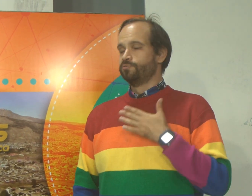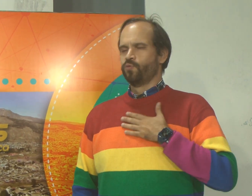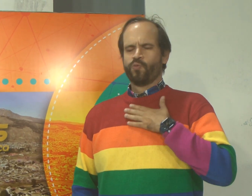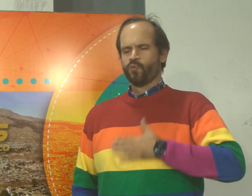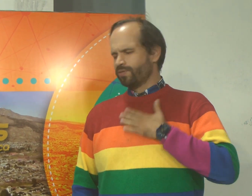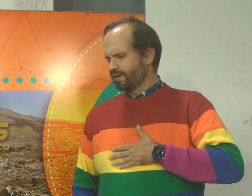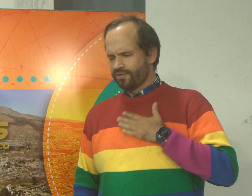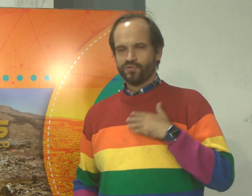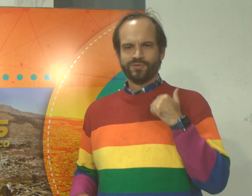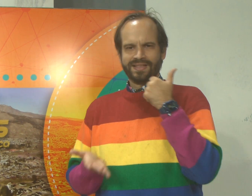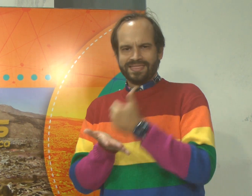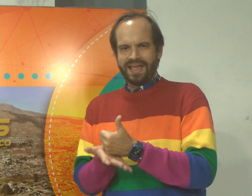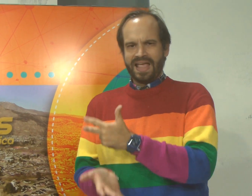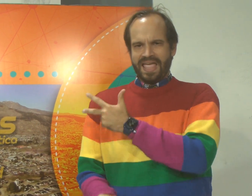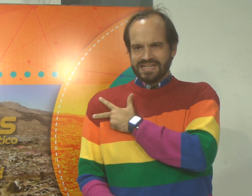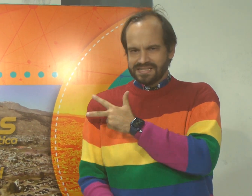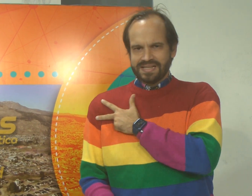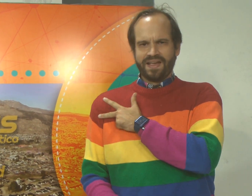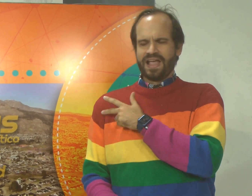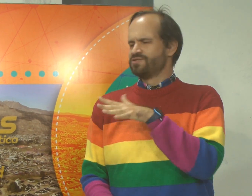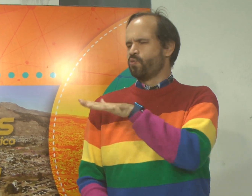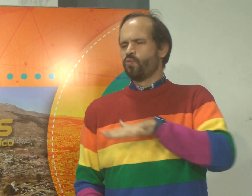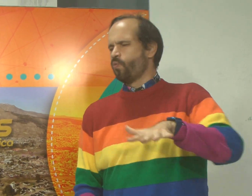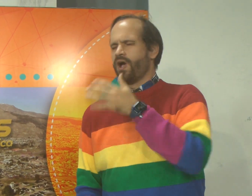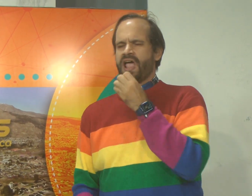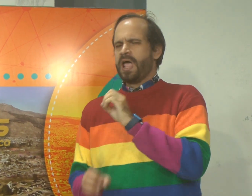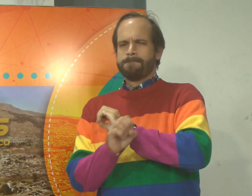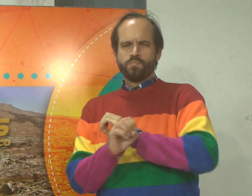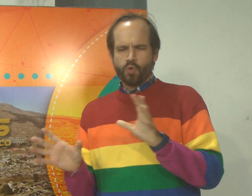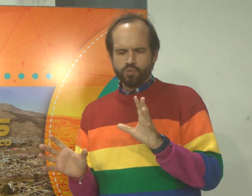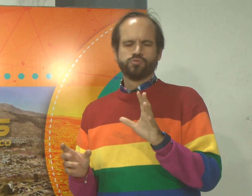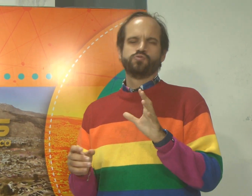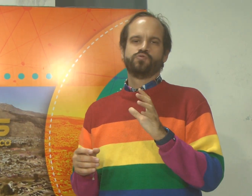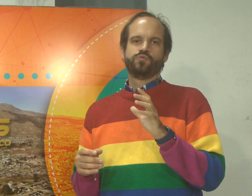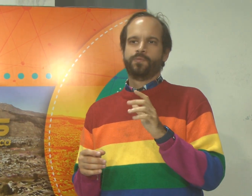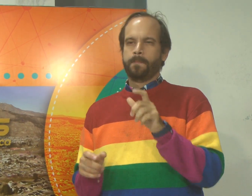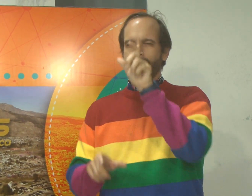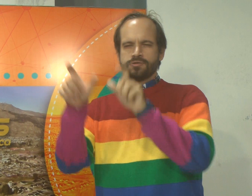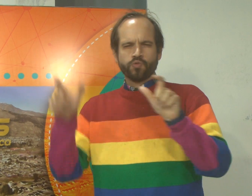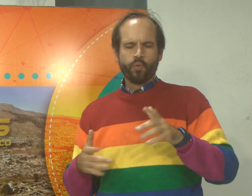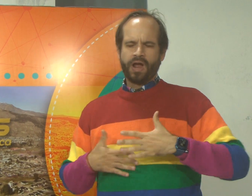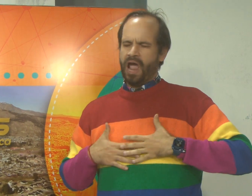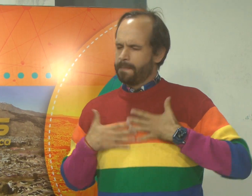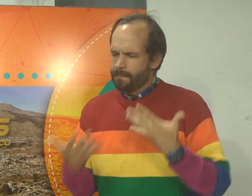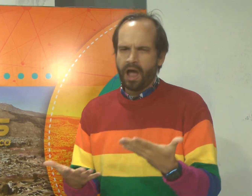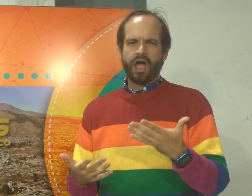Bueno, yo estoy muy contento de estar acá en Esquel, un lugar hermoso, con personas